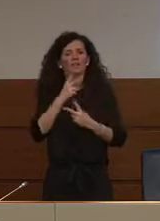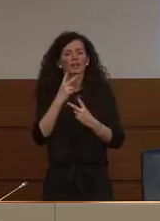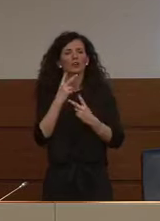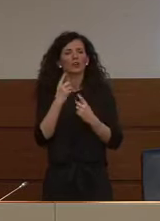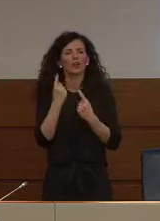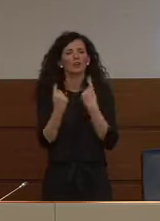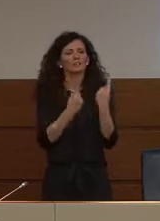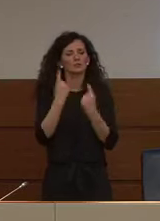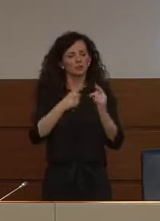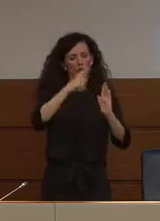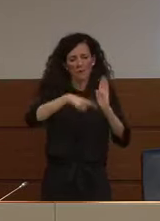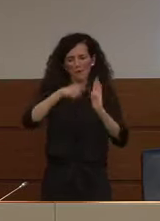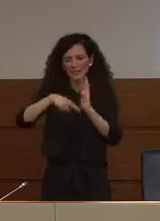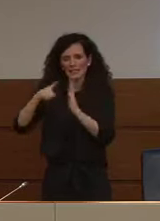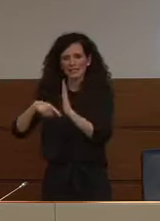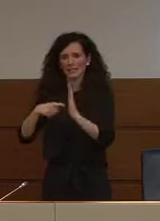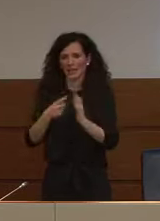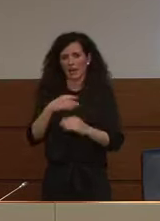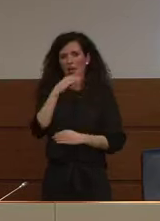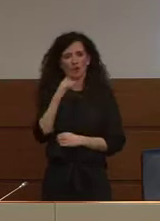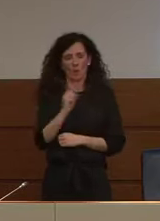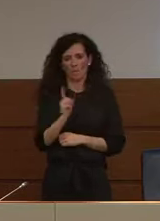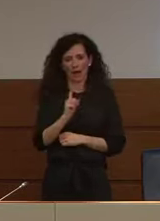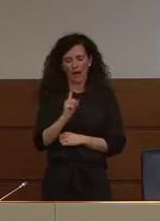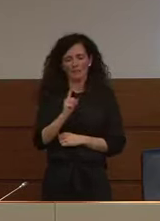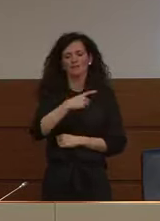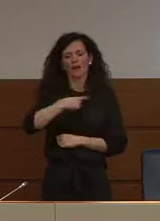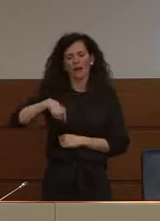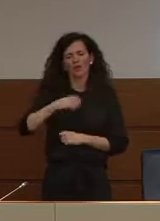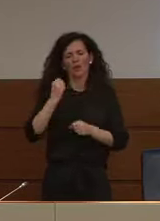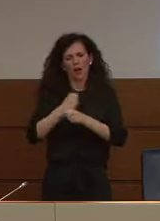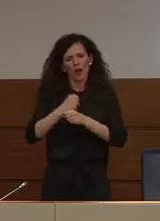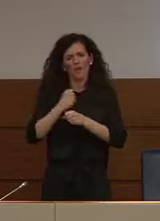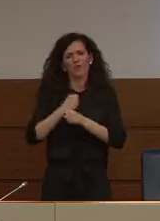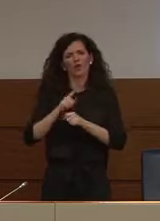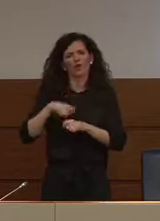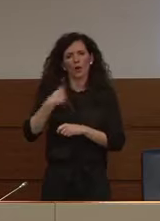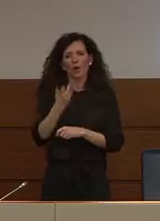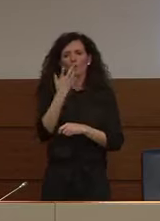dotazione mensile che noi abbiamo stiamo lavorando per incrementarlo